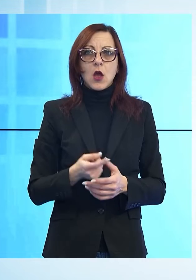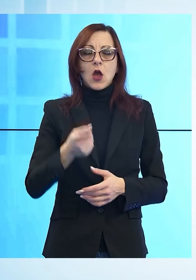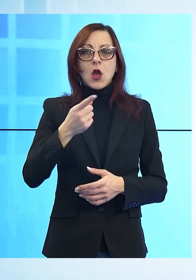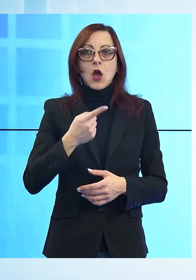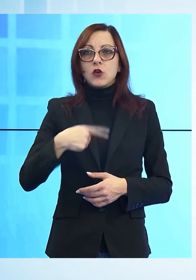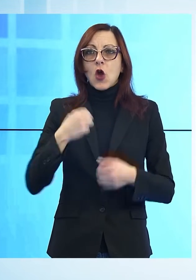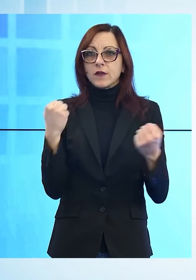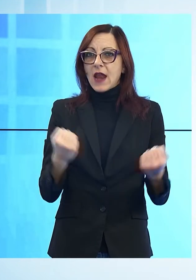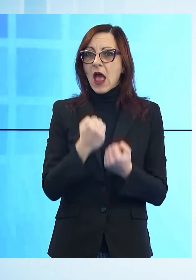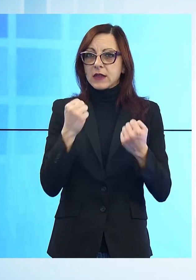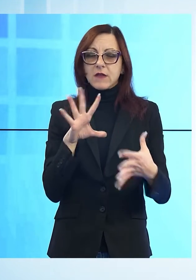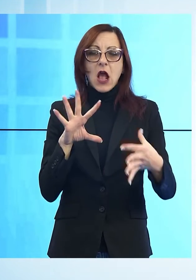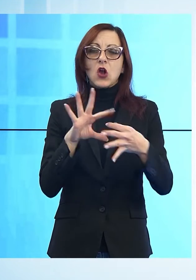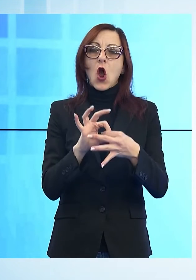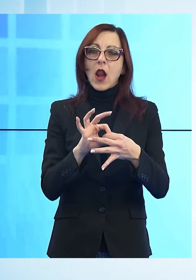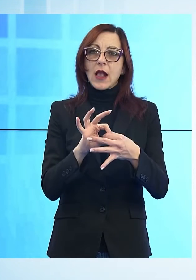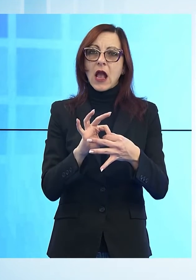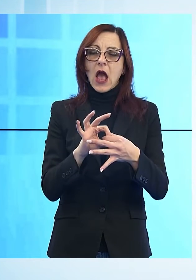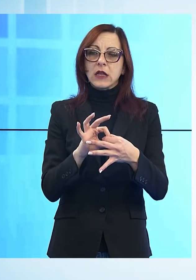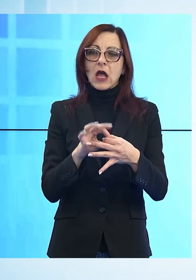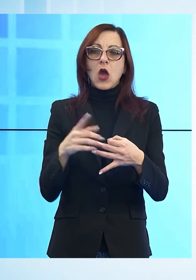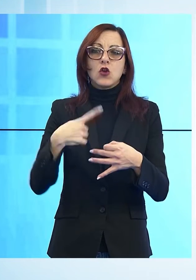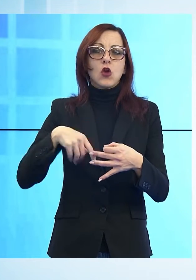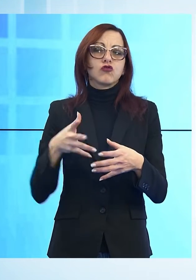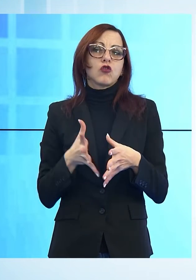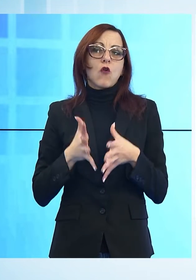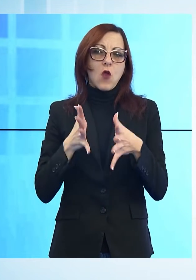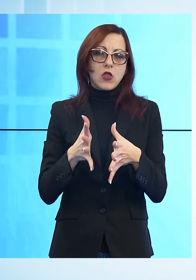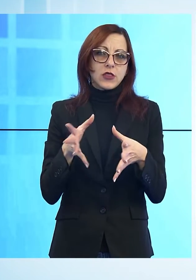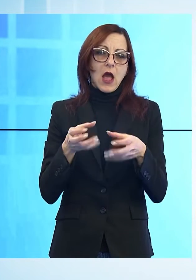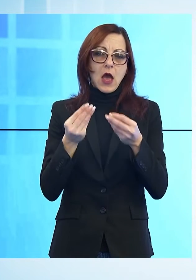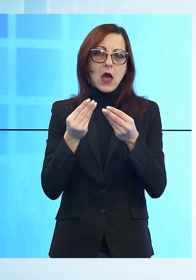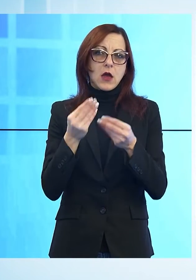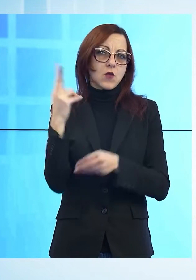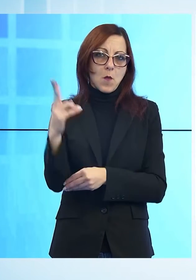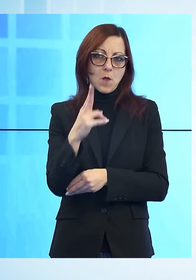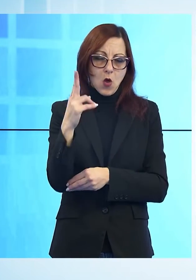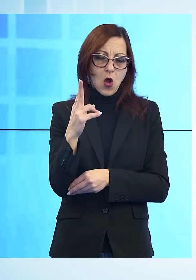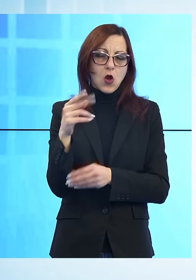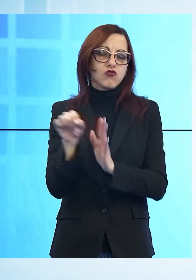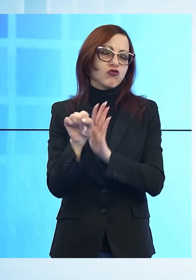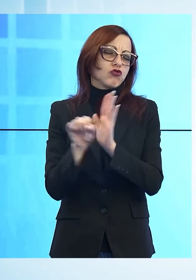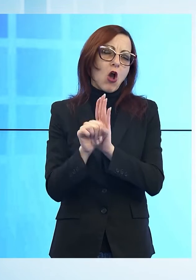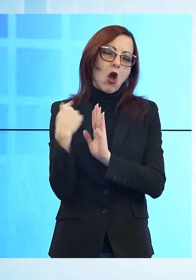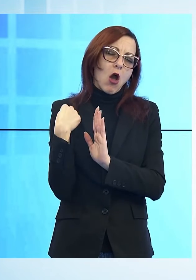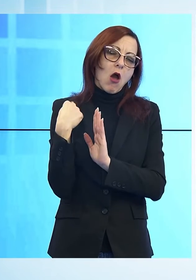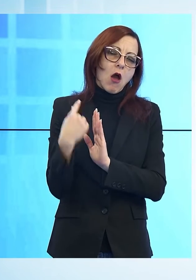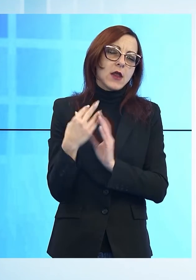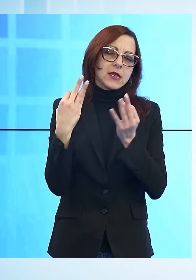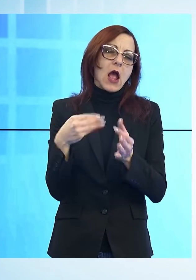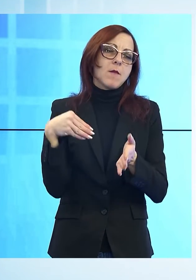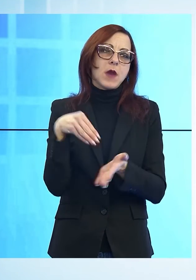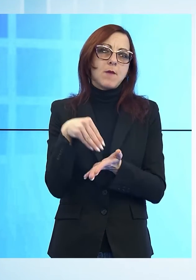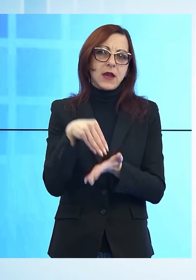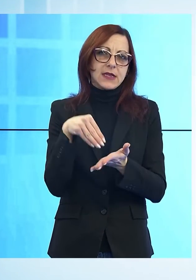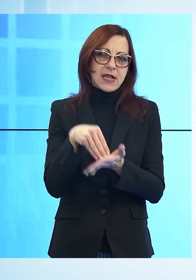scomparsa prematura di un nostro componente del gruppo, era un un componente storico, una bandiera, un personaggio aggregante,